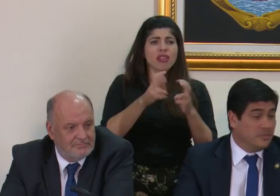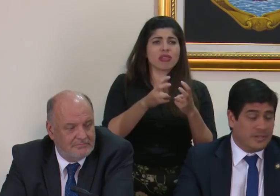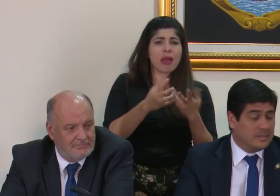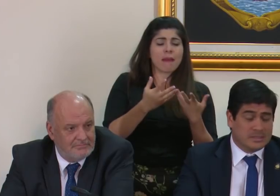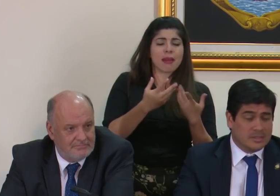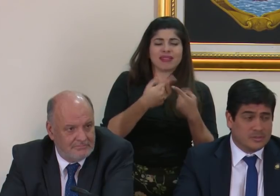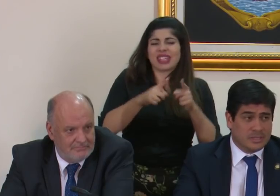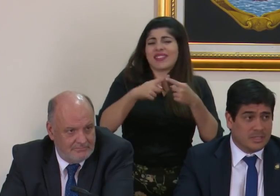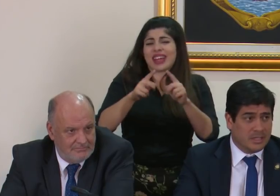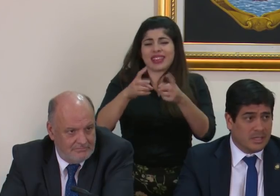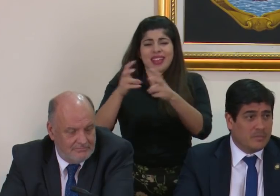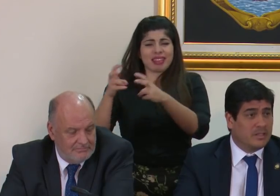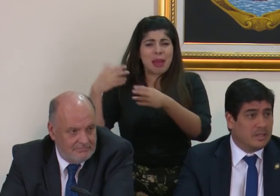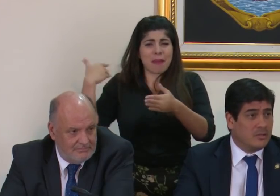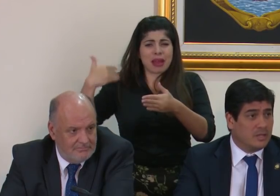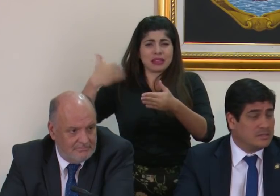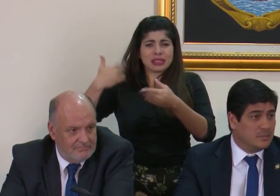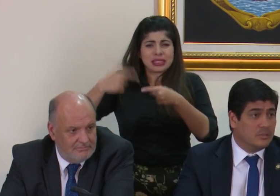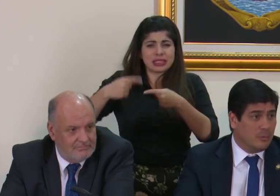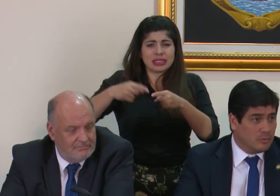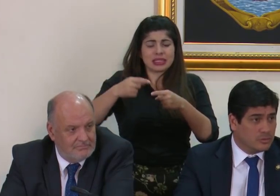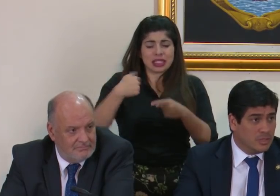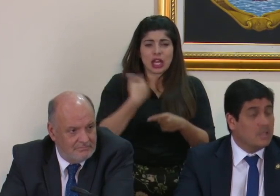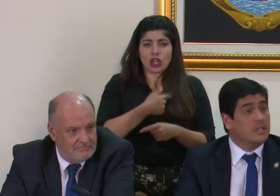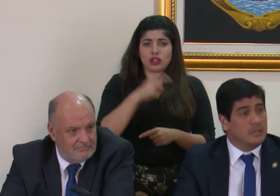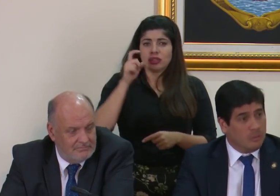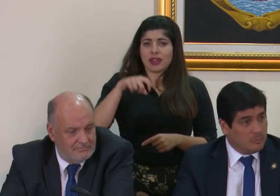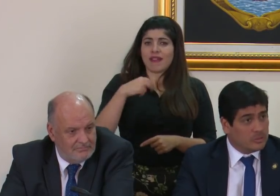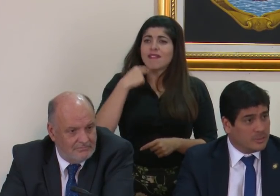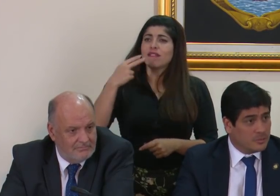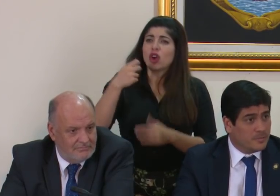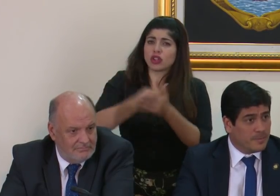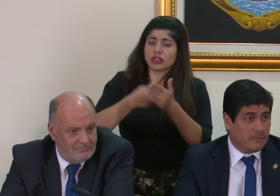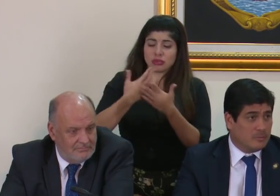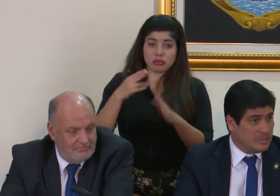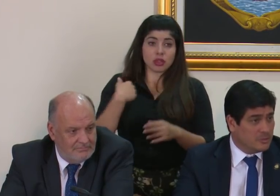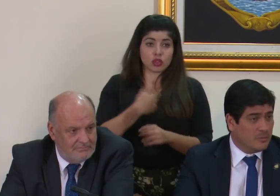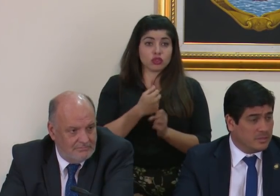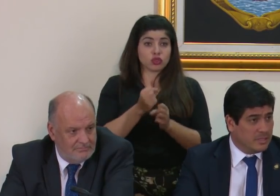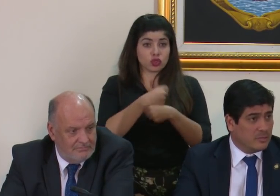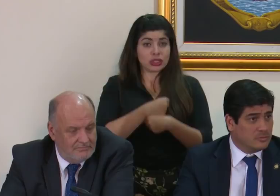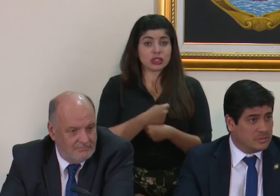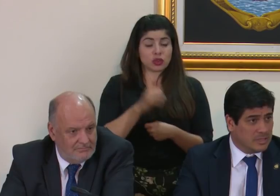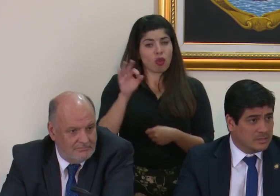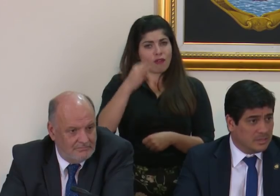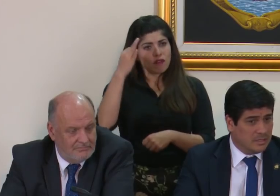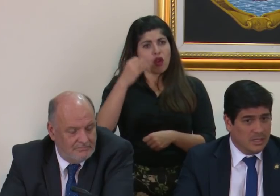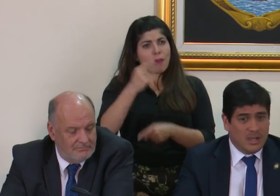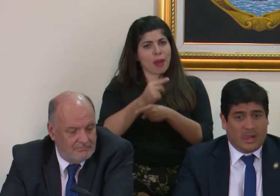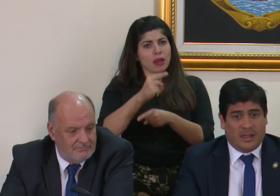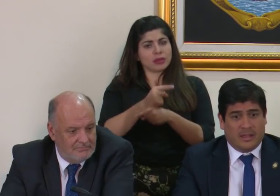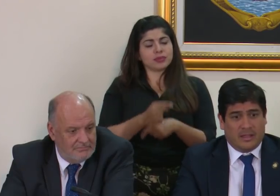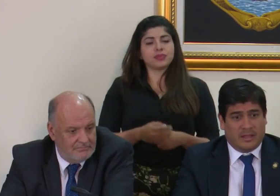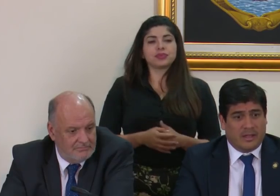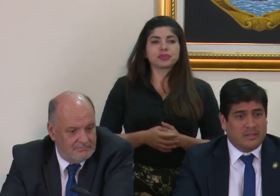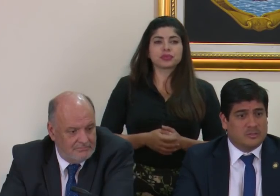en los diferentes casos en que ha meritado que alcemos la voz y lo hemos hecho y lo hemos hecho de manera consistente